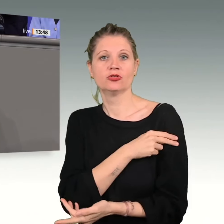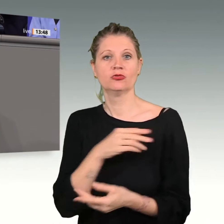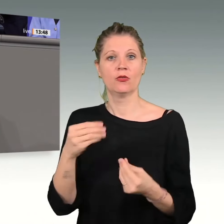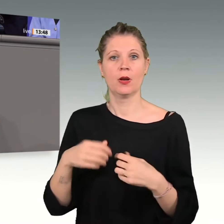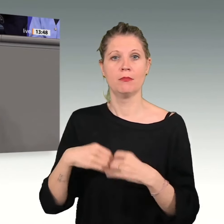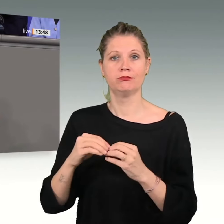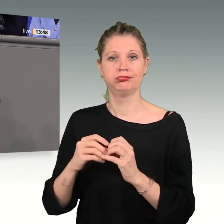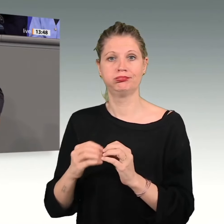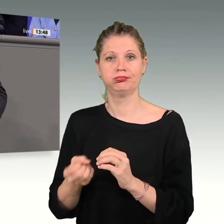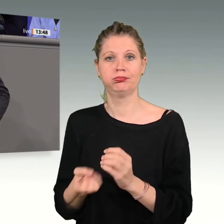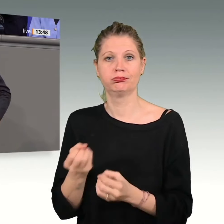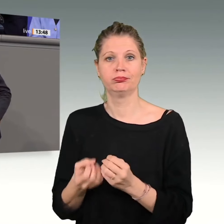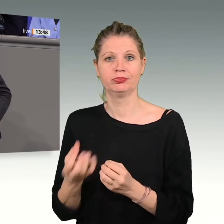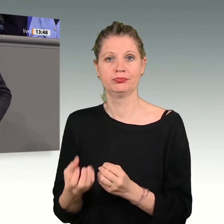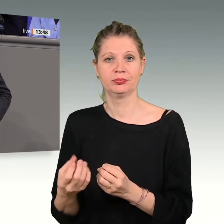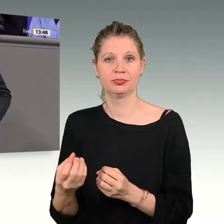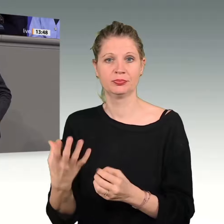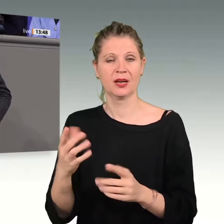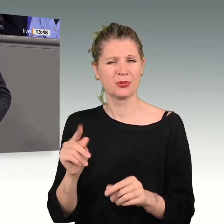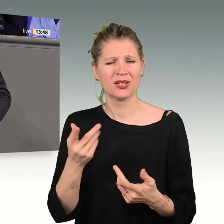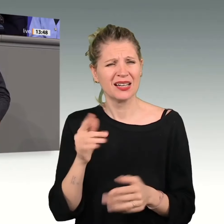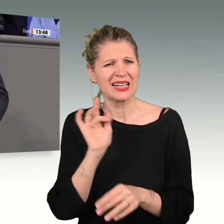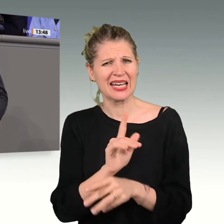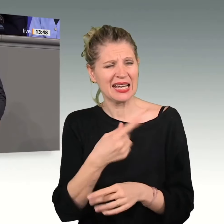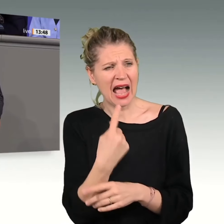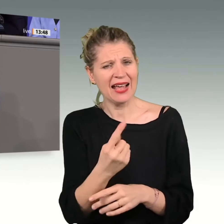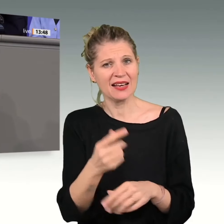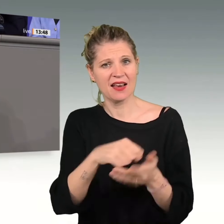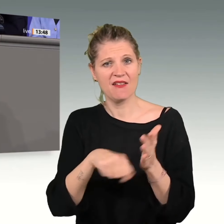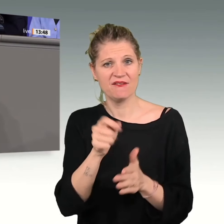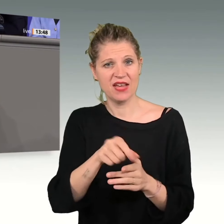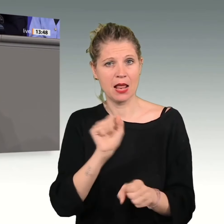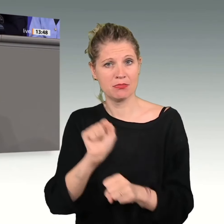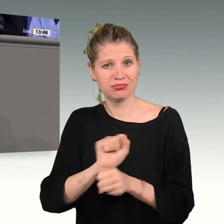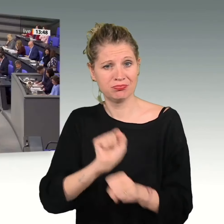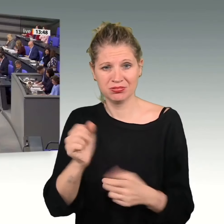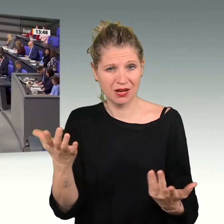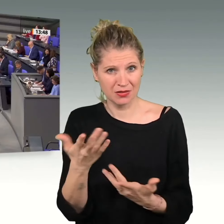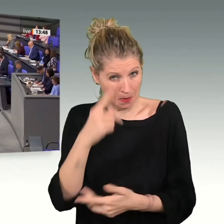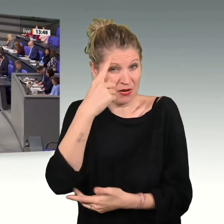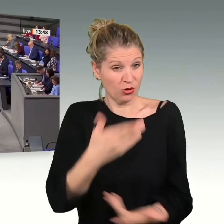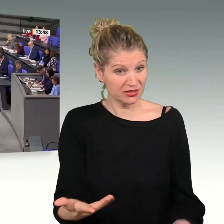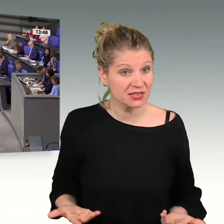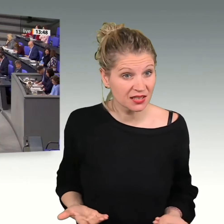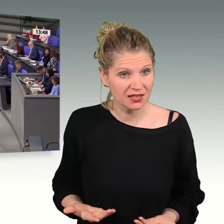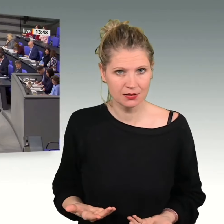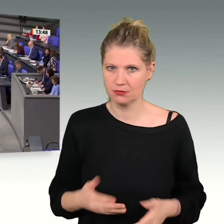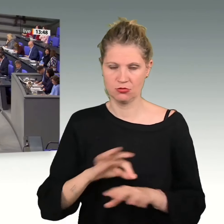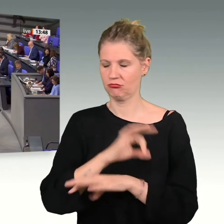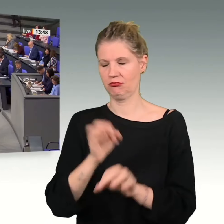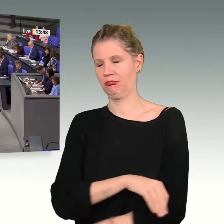Mitarbeitende. Sie arbeiten gegen Ihre eigenen Wähler. Ist Ihnen das überhaupt bewusst? Das ist echt widerwärtig. Wenn wir jetzt nicht handeln,